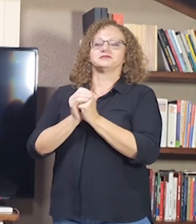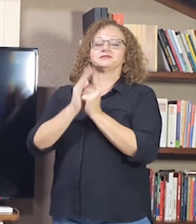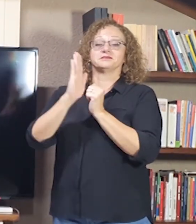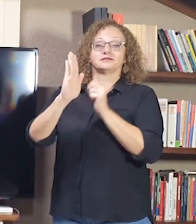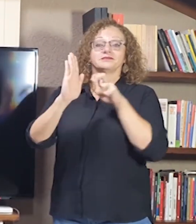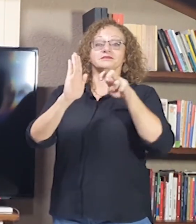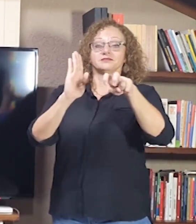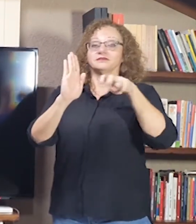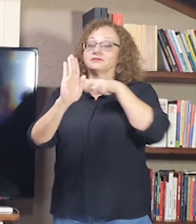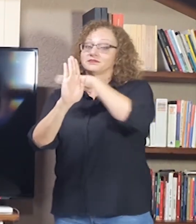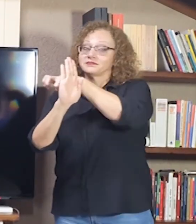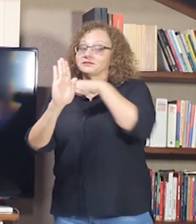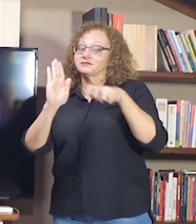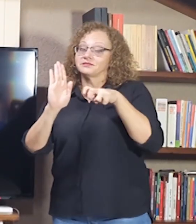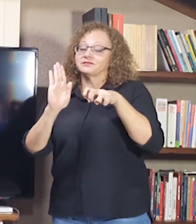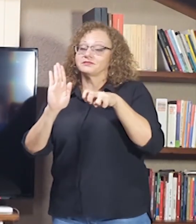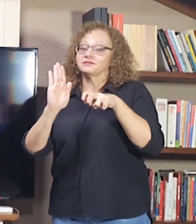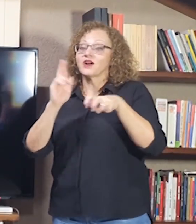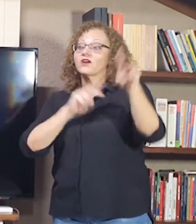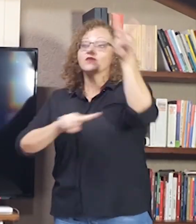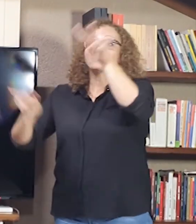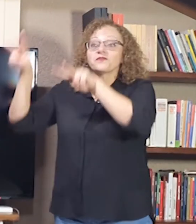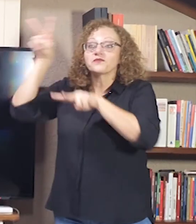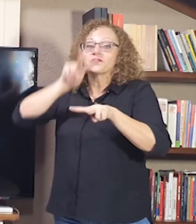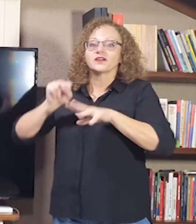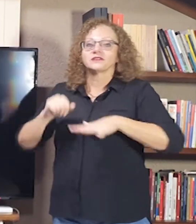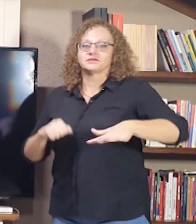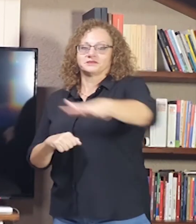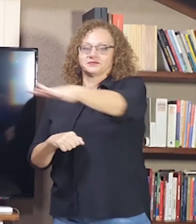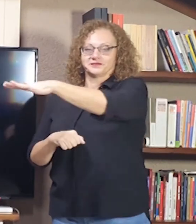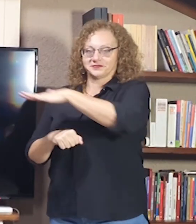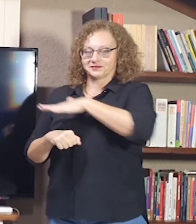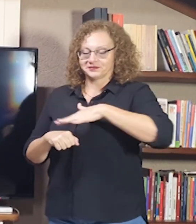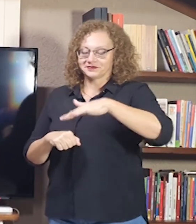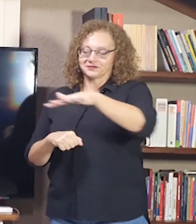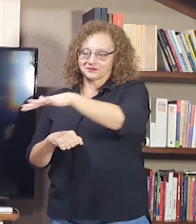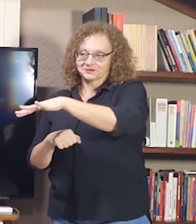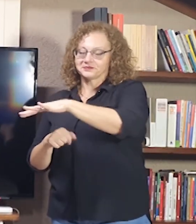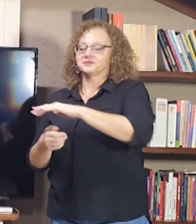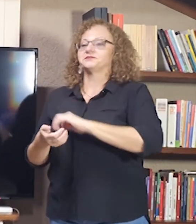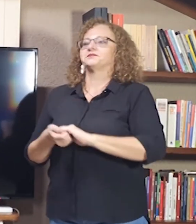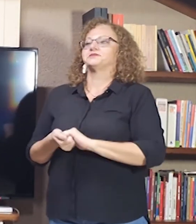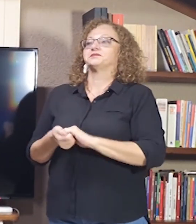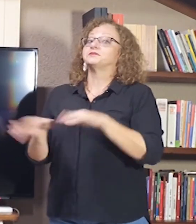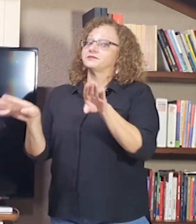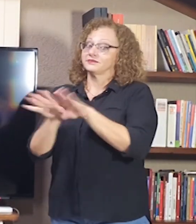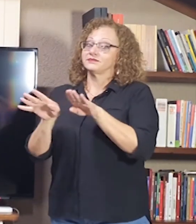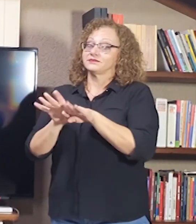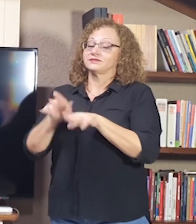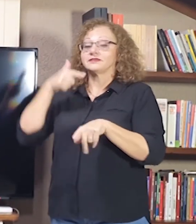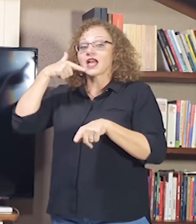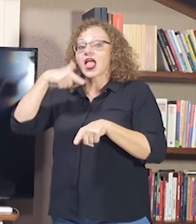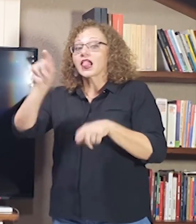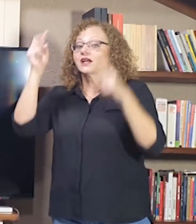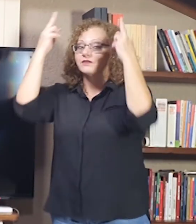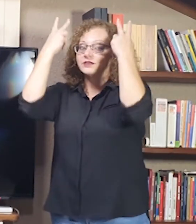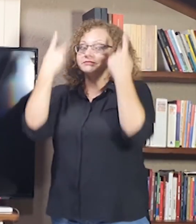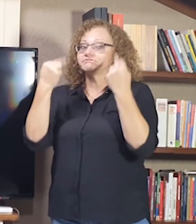Ela apresenta uma modalidade visual espacial, é uma língua natural,